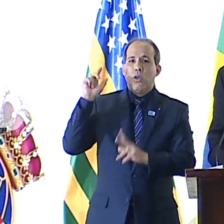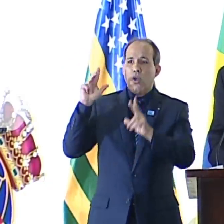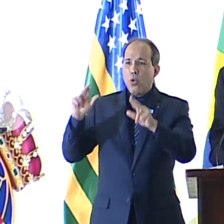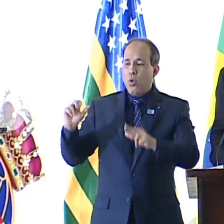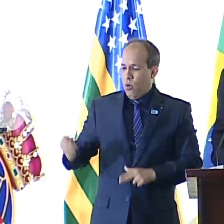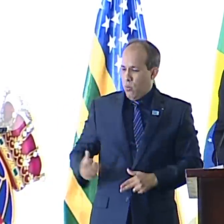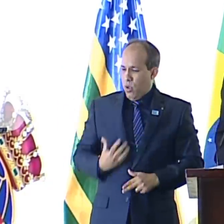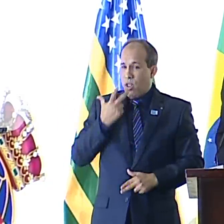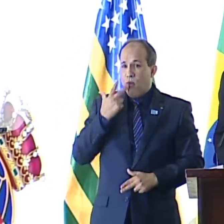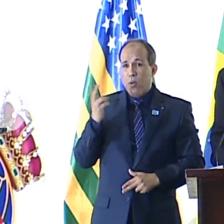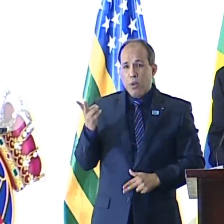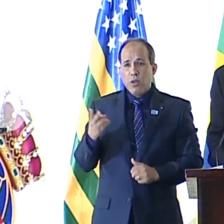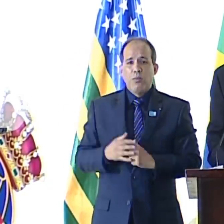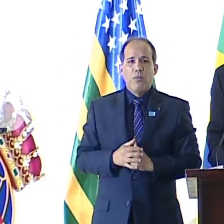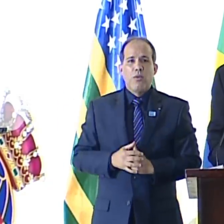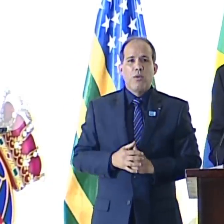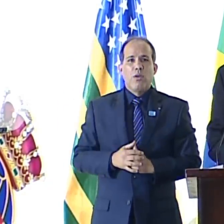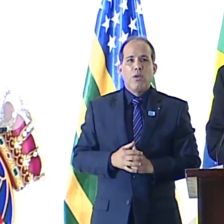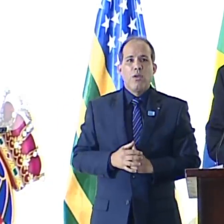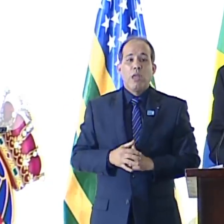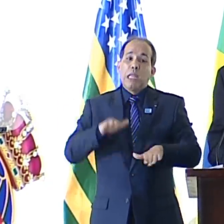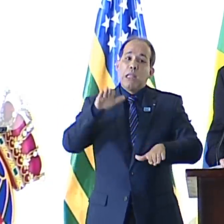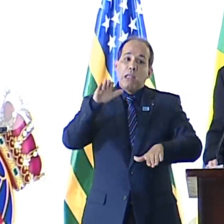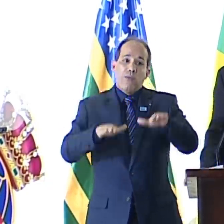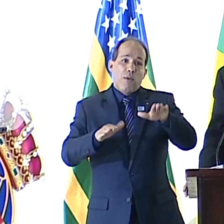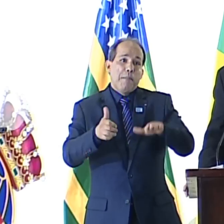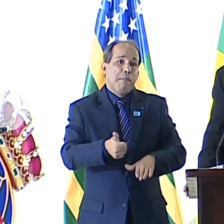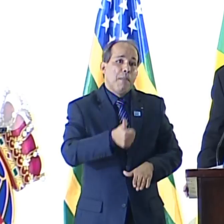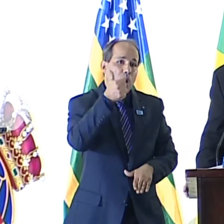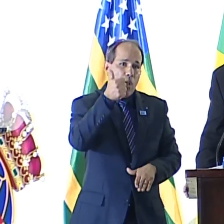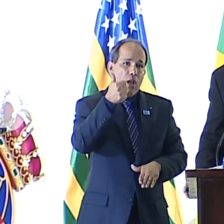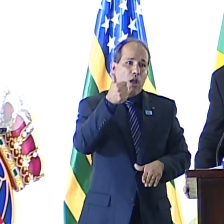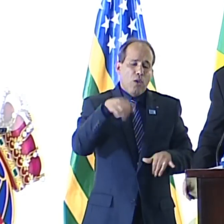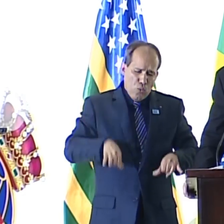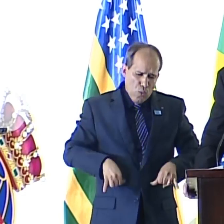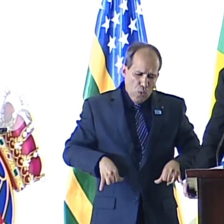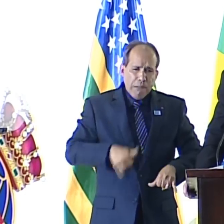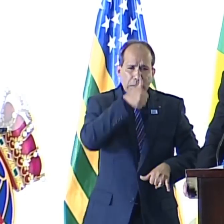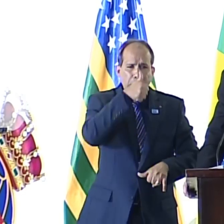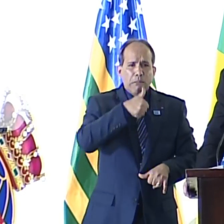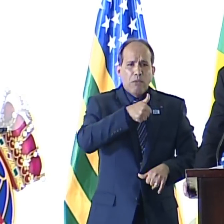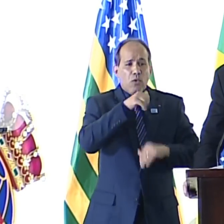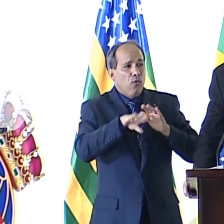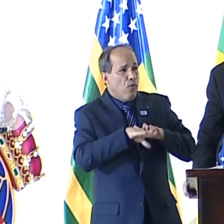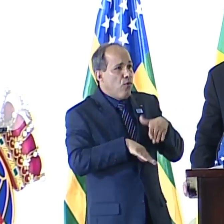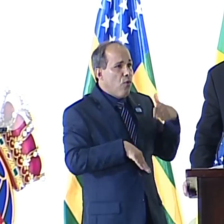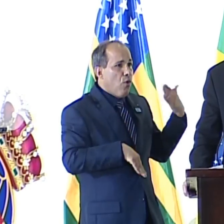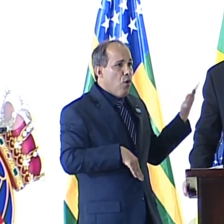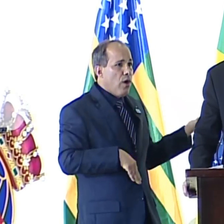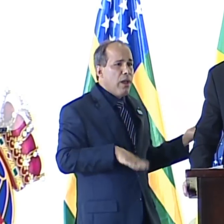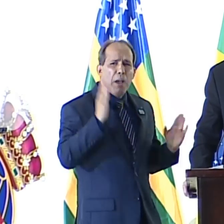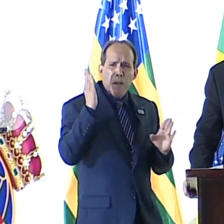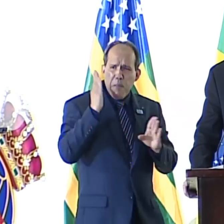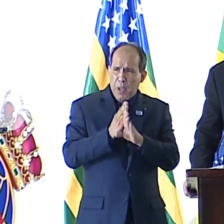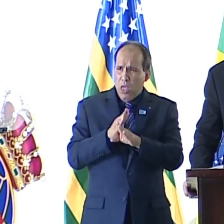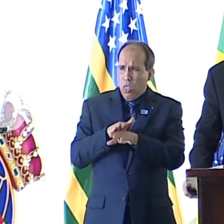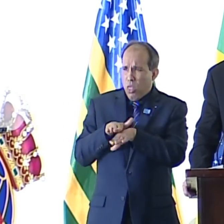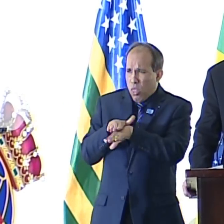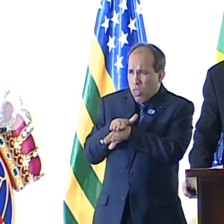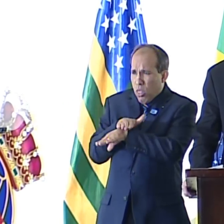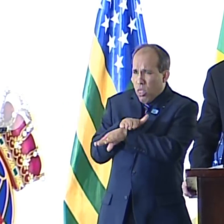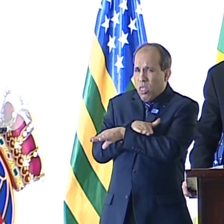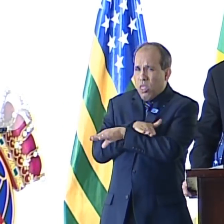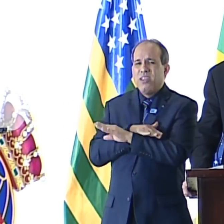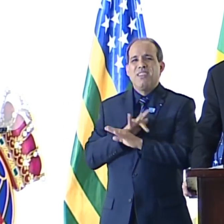E.E. Cummings. Talvez seja melhor ser esse paria, deixado ao relento, do lado de fora, do que ser um convívio no banquete do